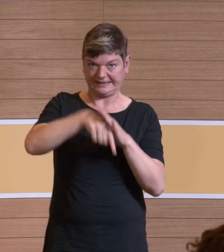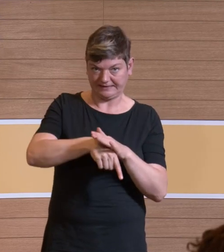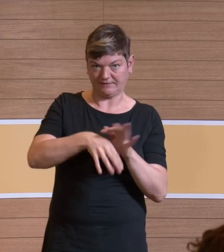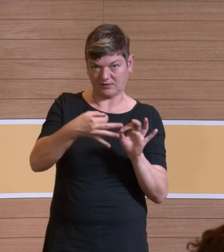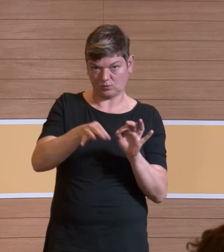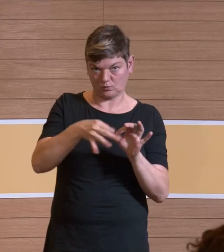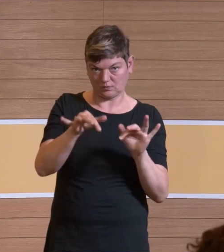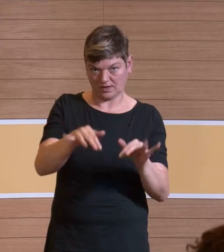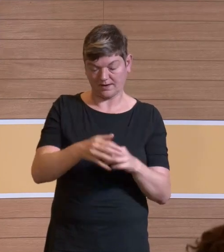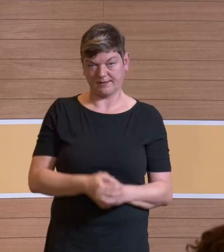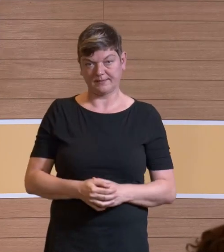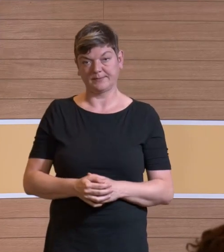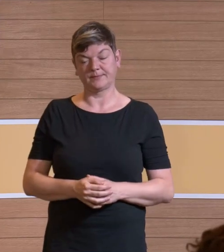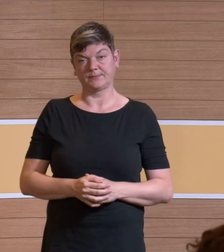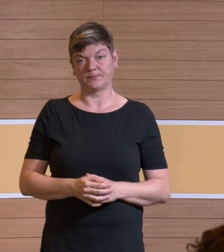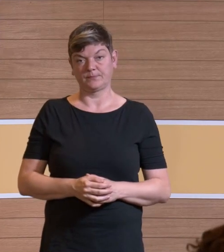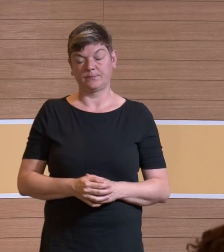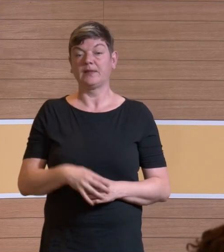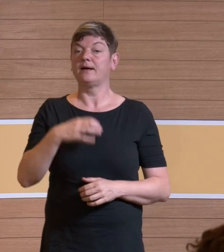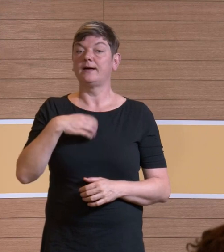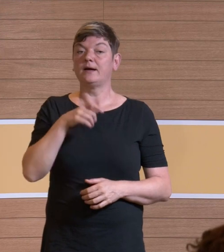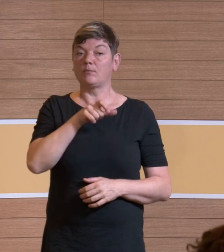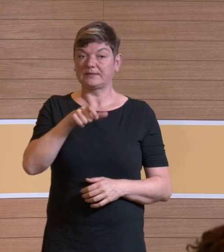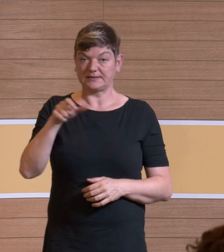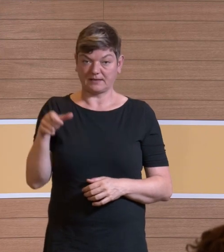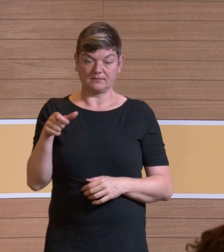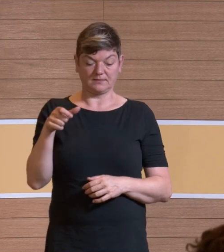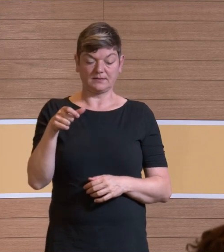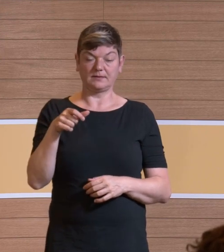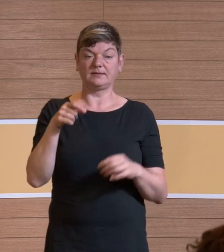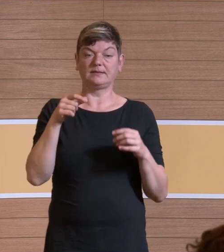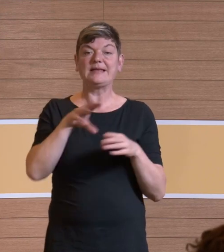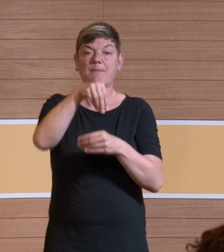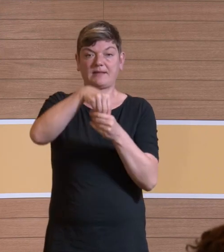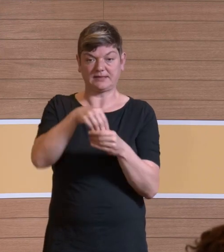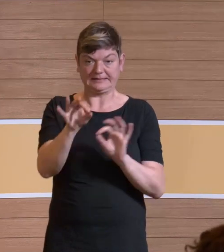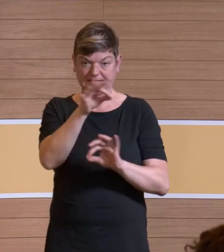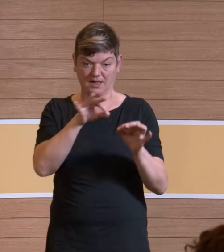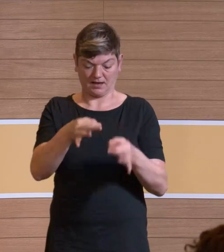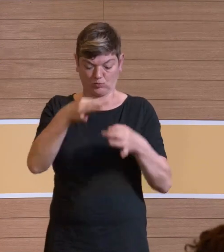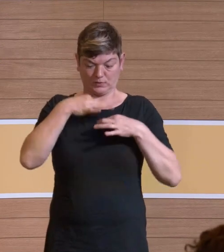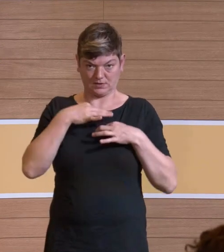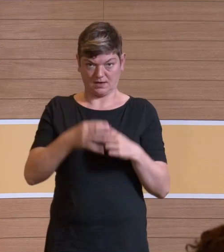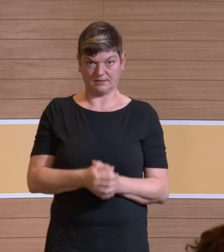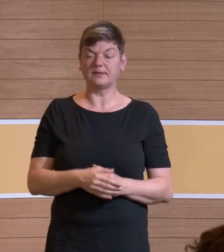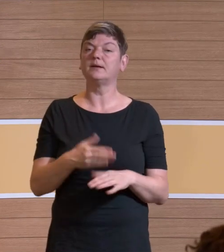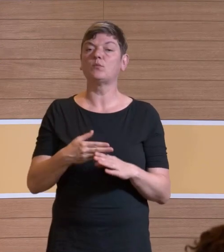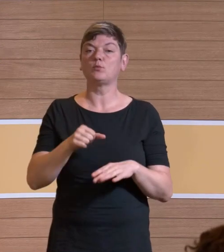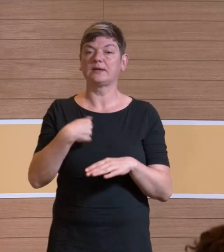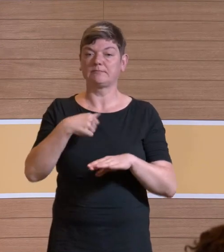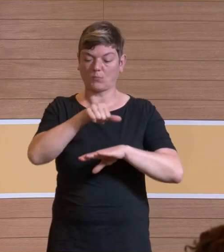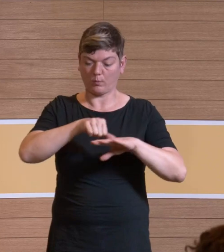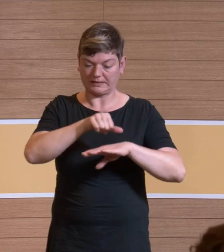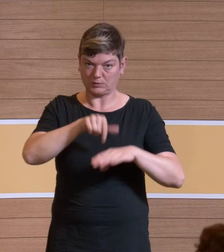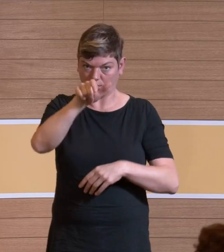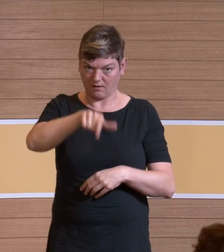Wir haben Patientenimmanente Zellen, die übertragen werden. Stellen Sie sich vor, der Operateur